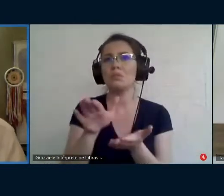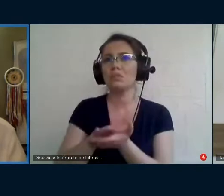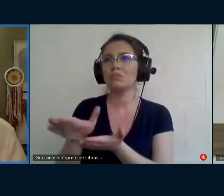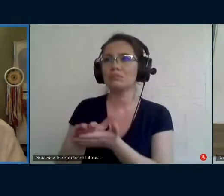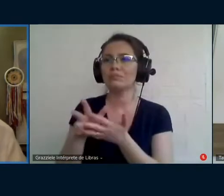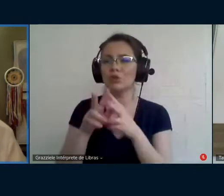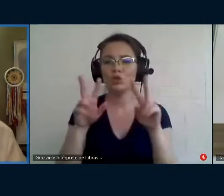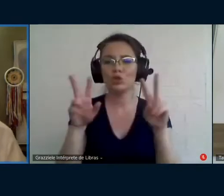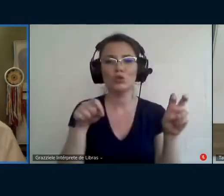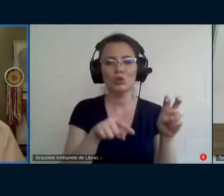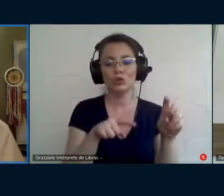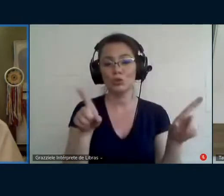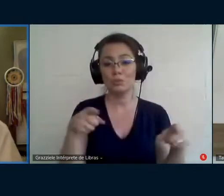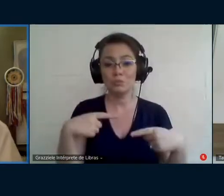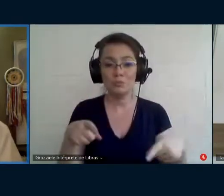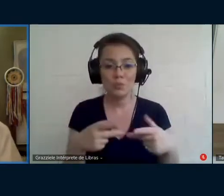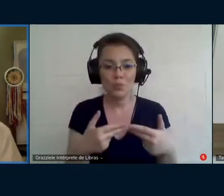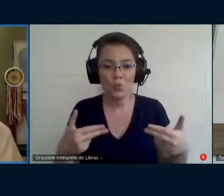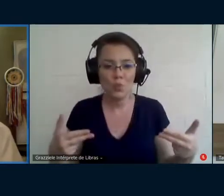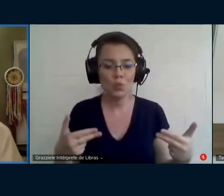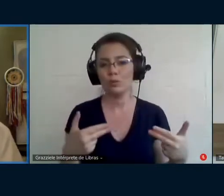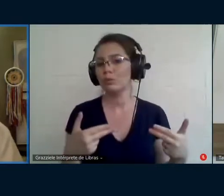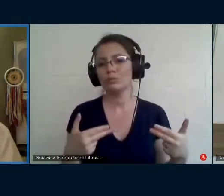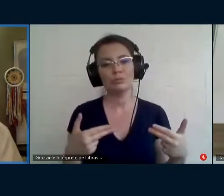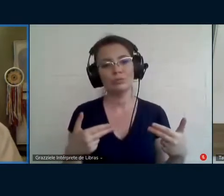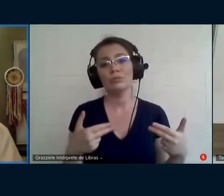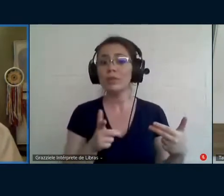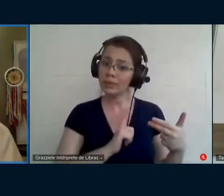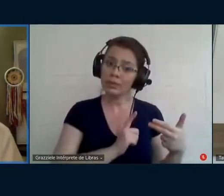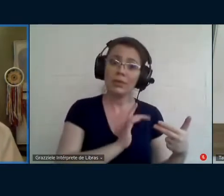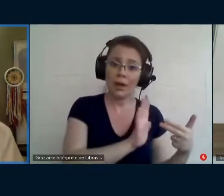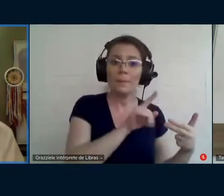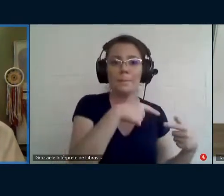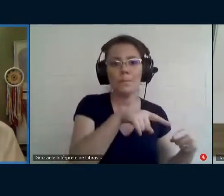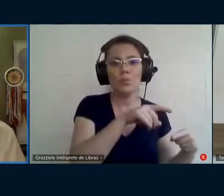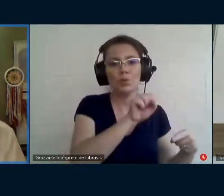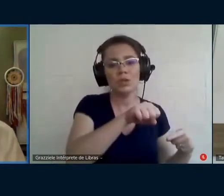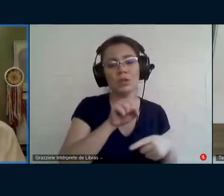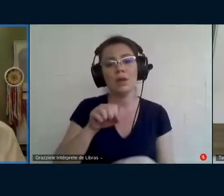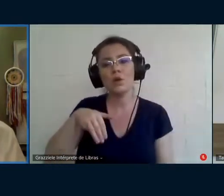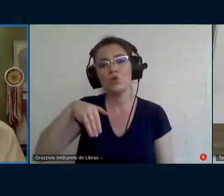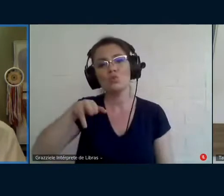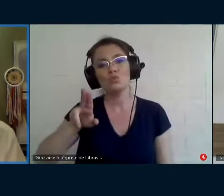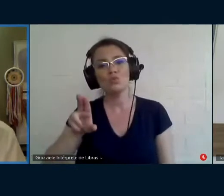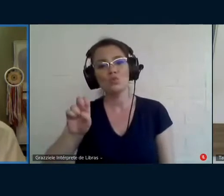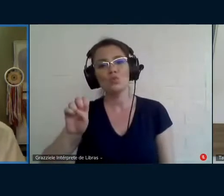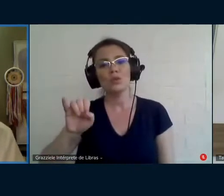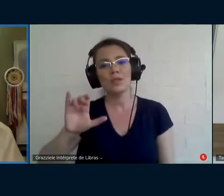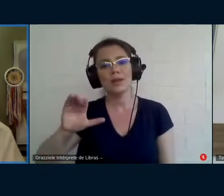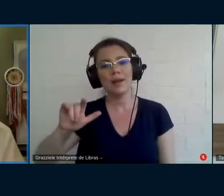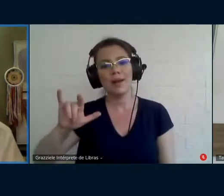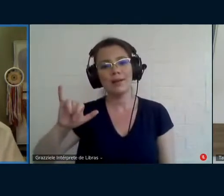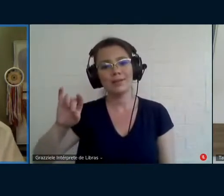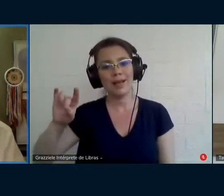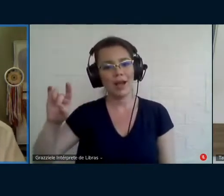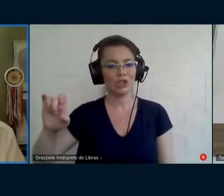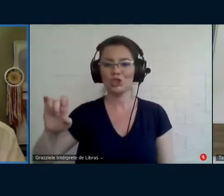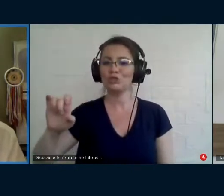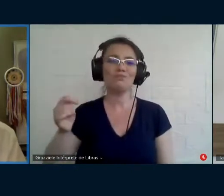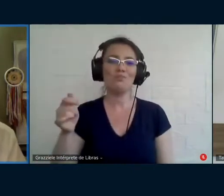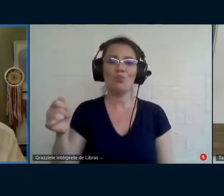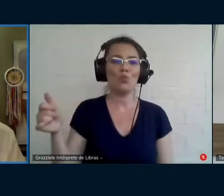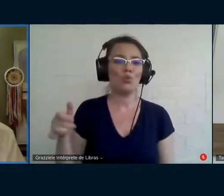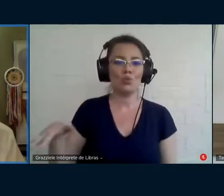sobre música e não com musicalidade. E isso eu acho que torna o teu trabalho único, torna o teu trabalho